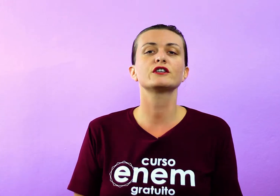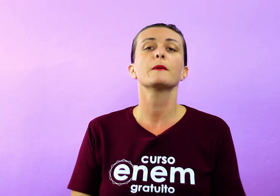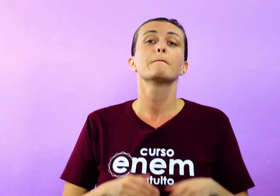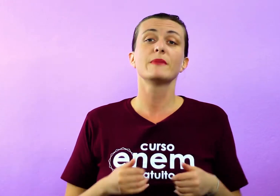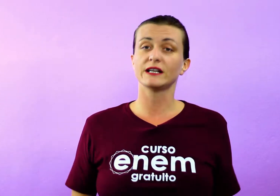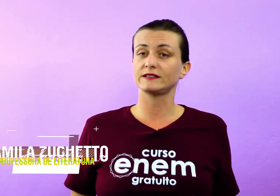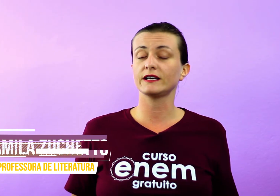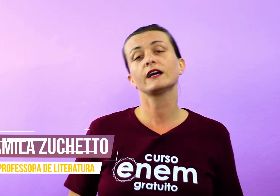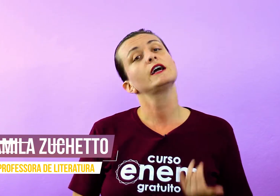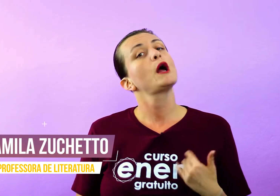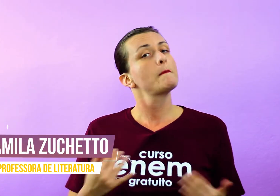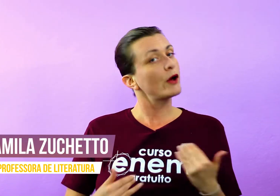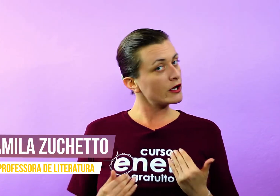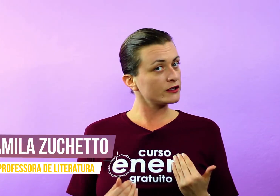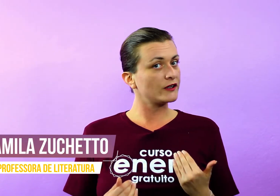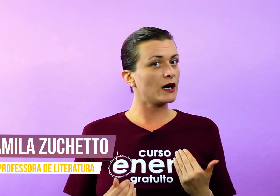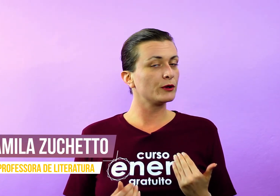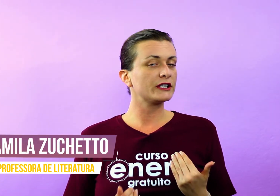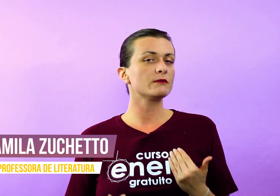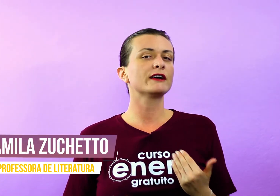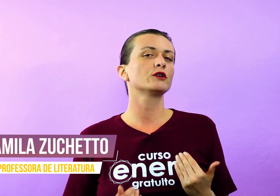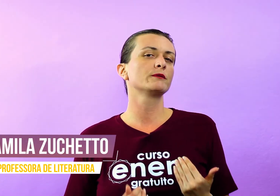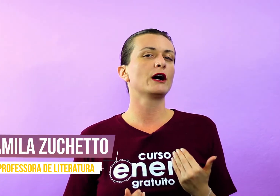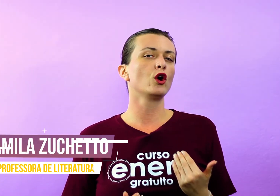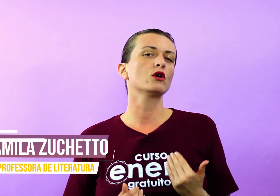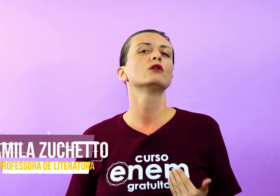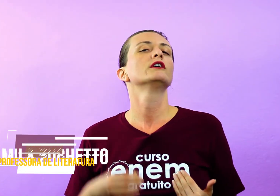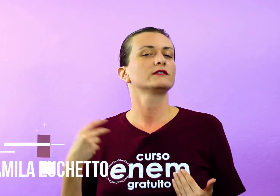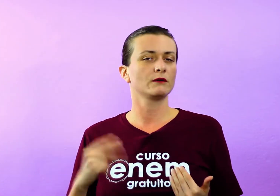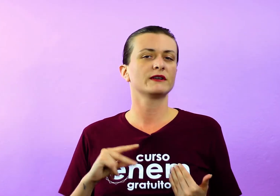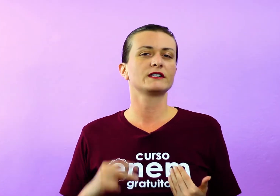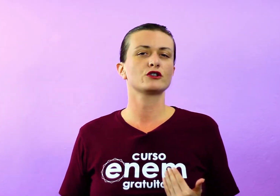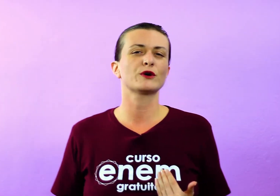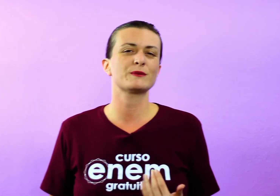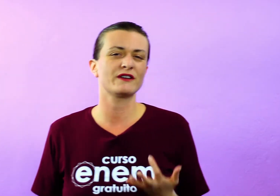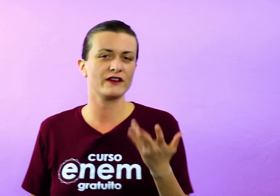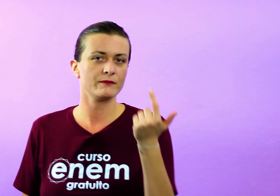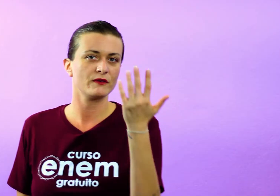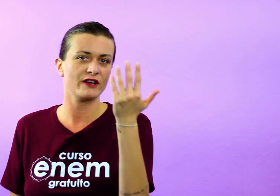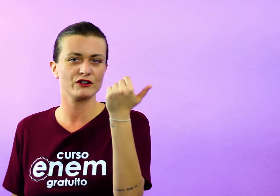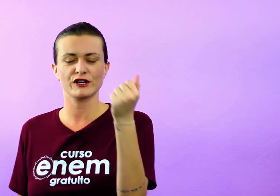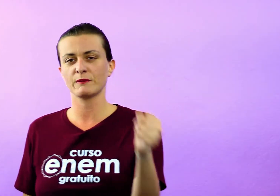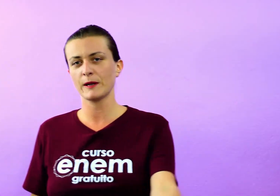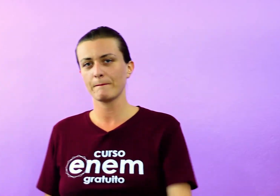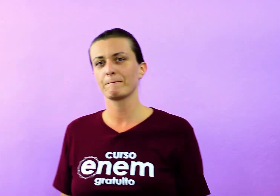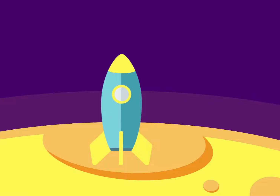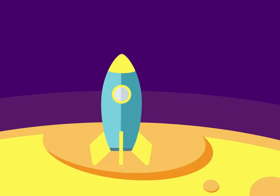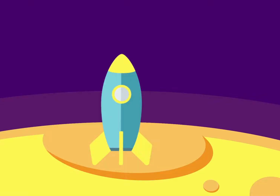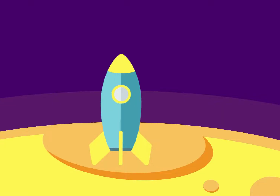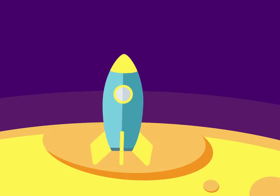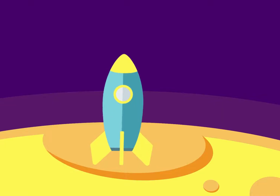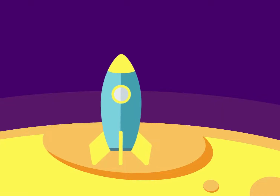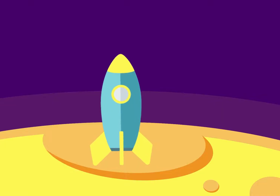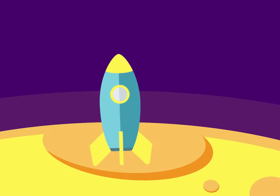E aí, Belezinha? Bora nós falar um pouquinho mais sobre o Barroco? Temos bastante coisa pra ver. Vem com a Tia Camila.